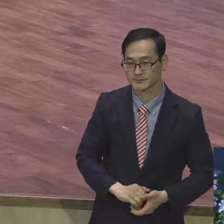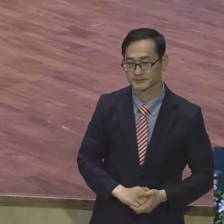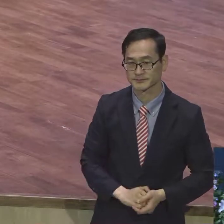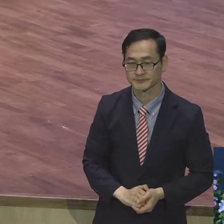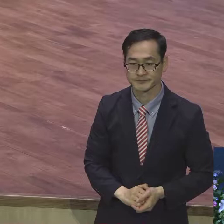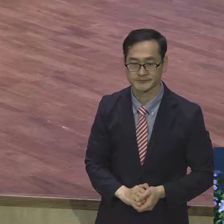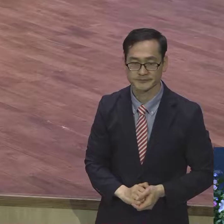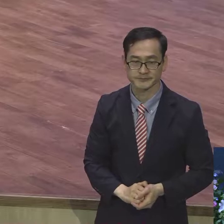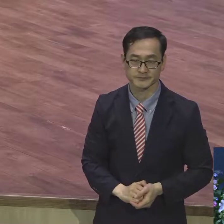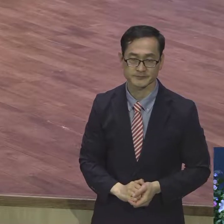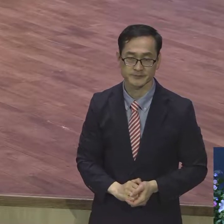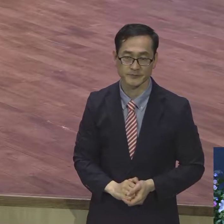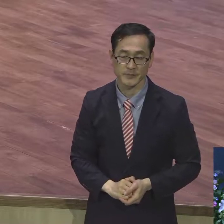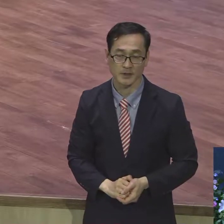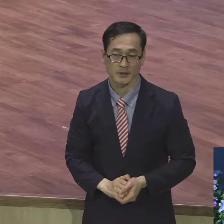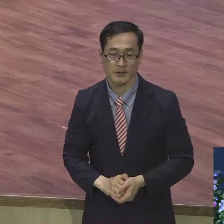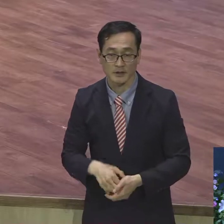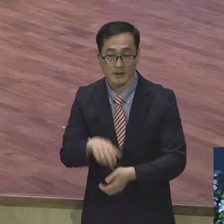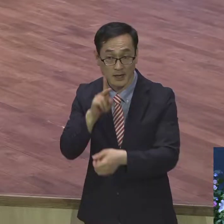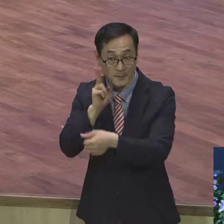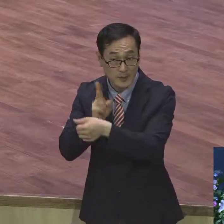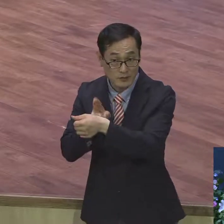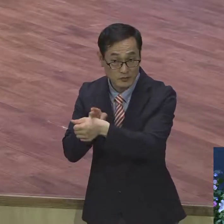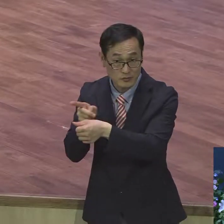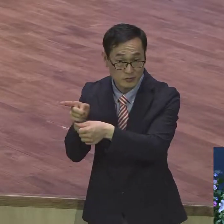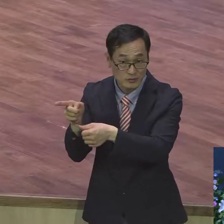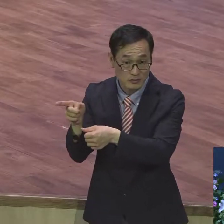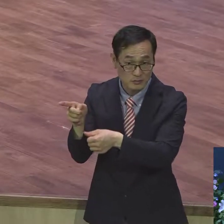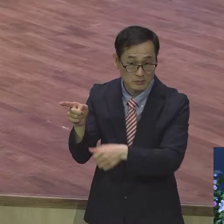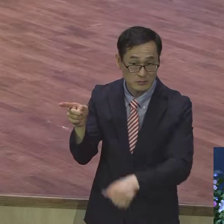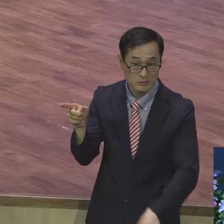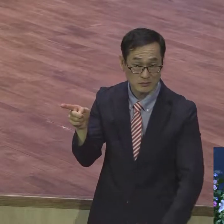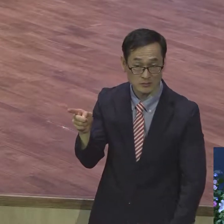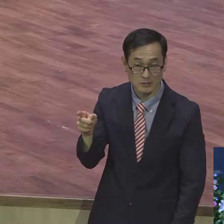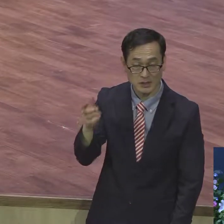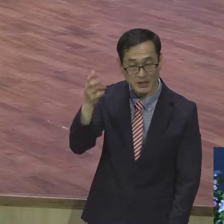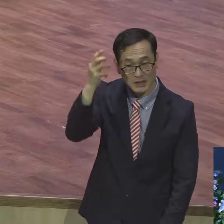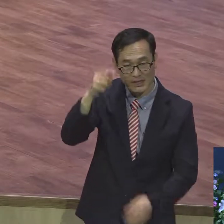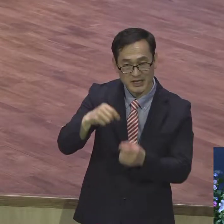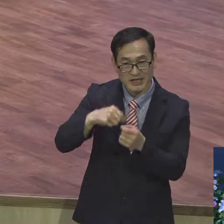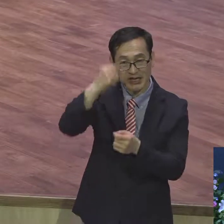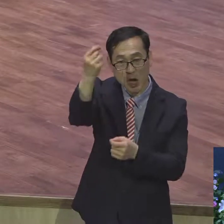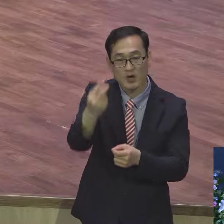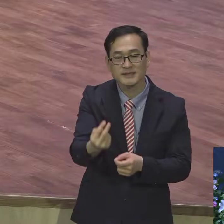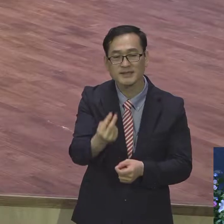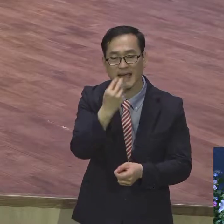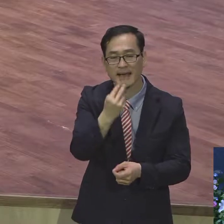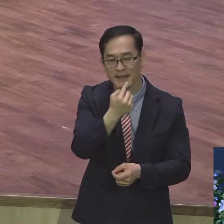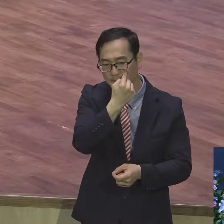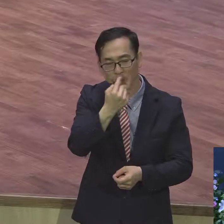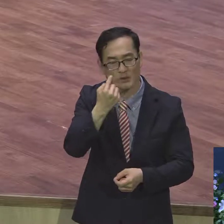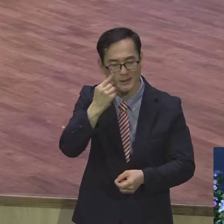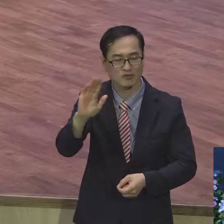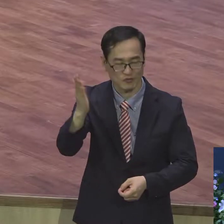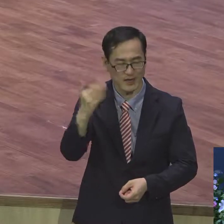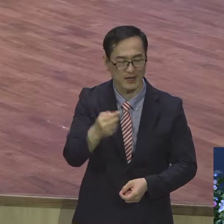사도 바오른 우리에게 이미 영생이 보장되었다는 사실을 언급하면서